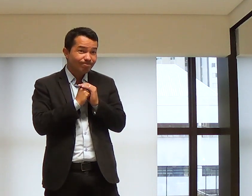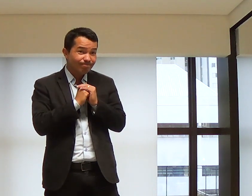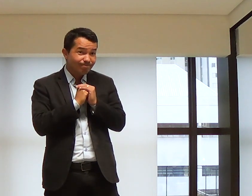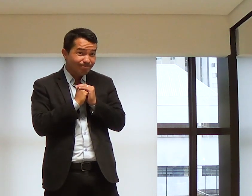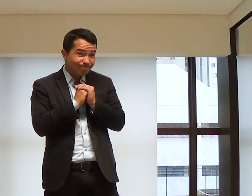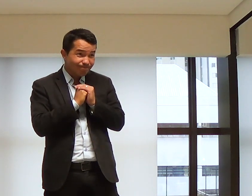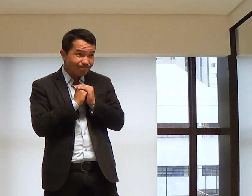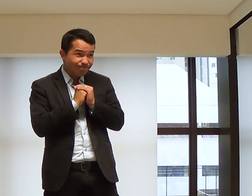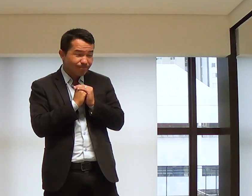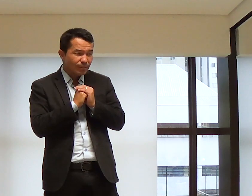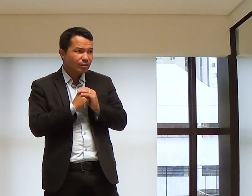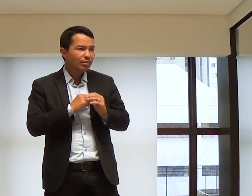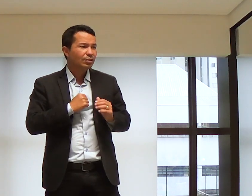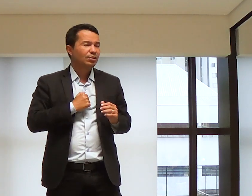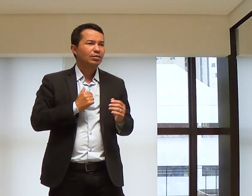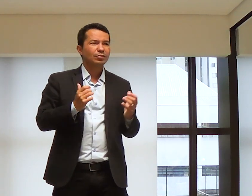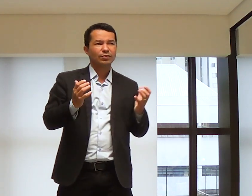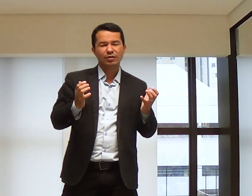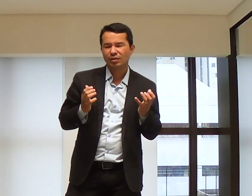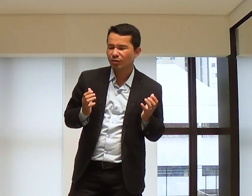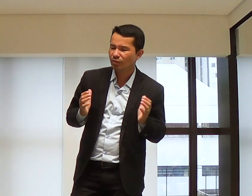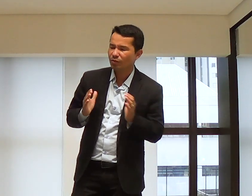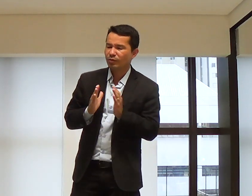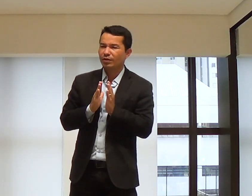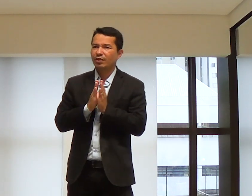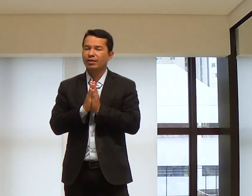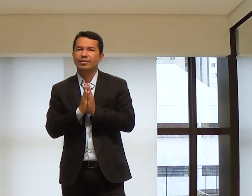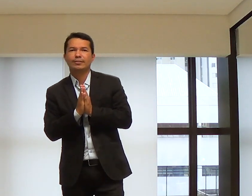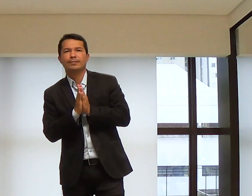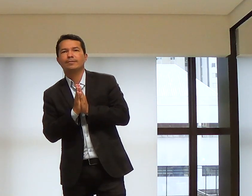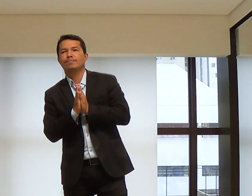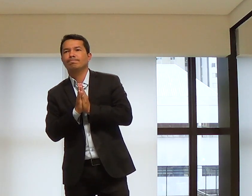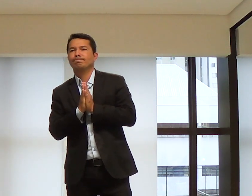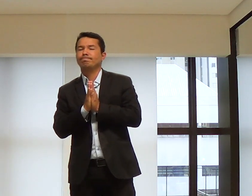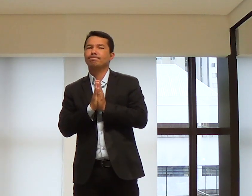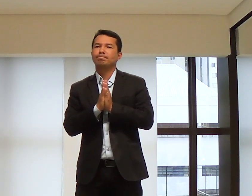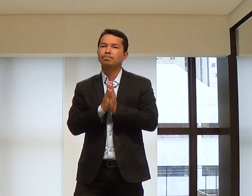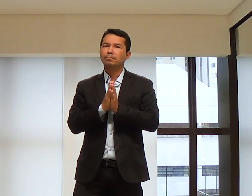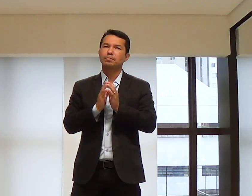Amém. Amém. Eu gostaria de orar.